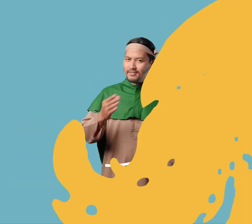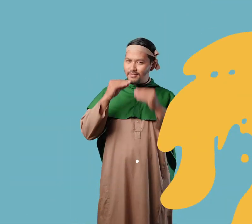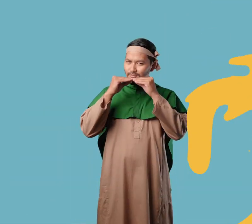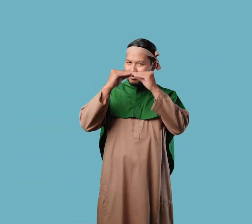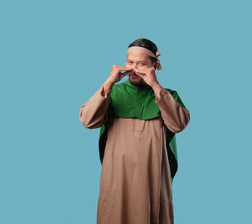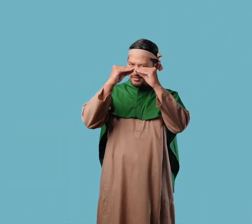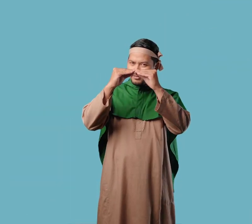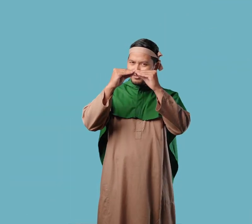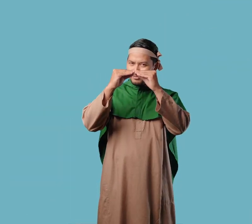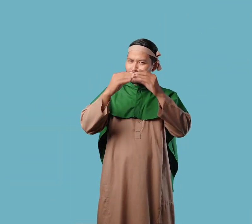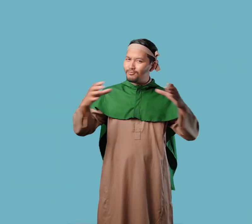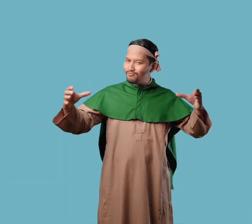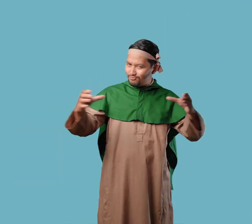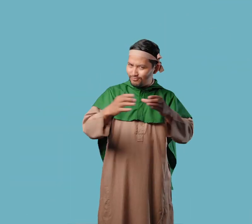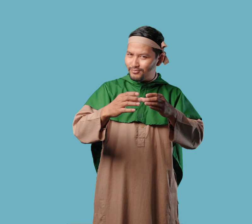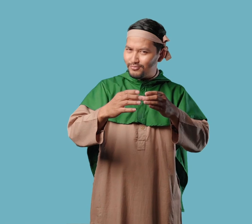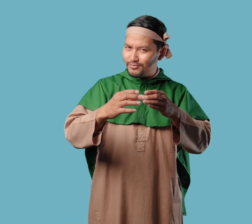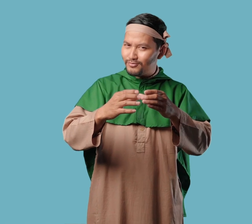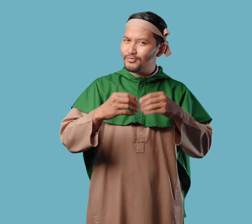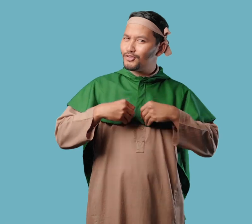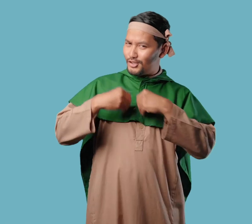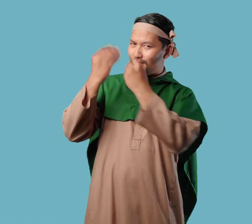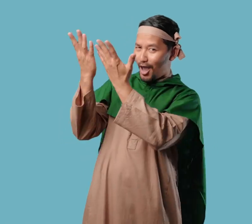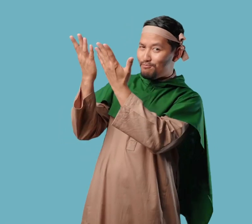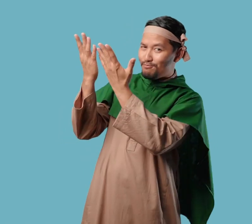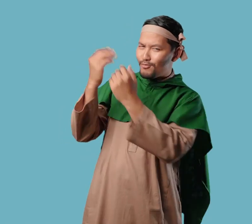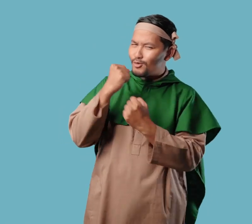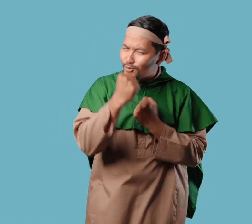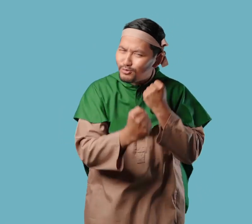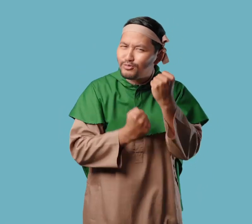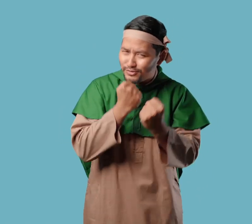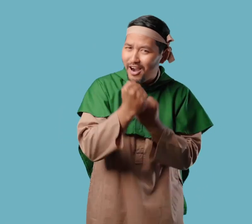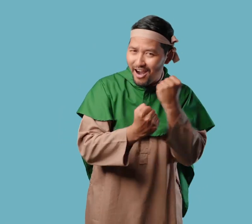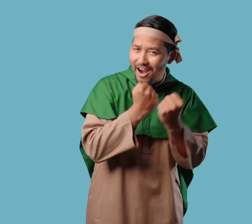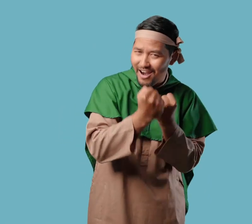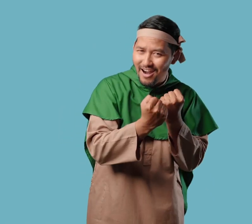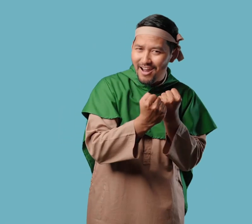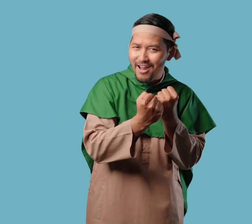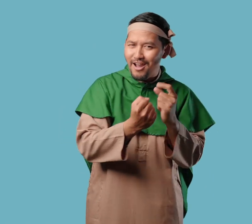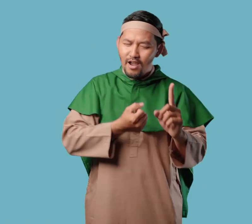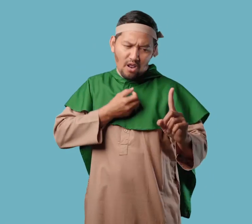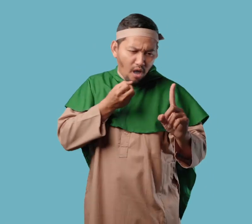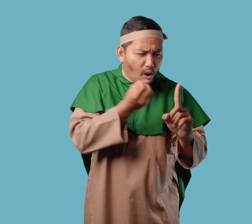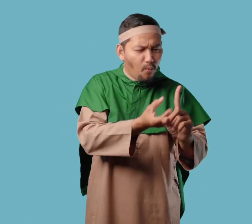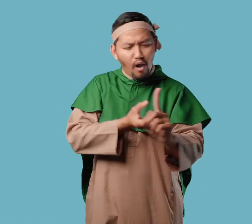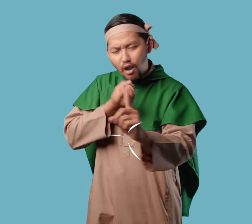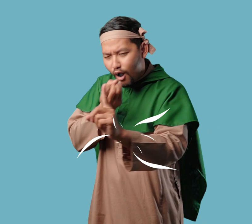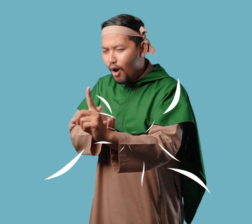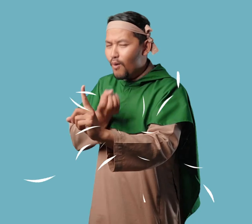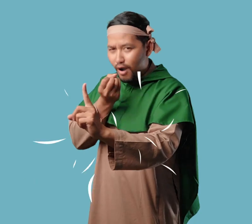Berkat perjuangan dakwah Nabi Muhammad Dan umat muslim saat itu Satu demi satu Negeri